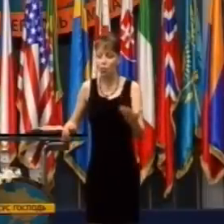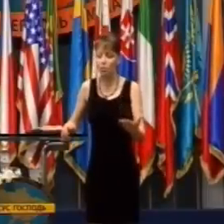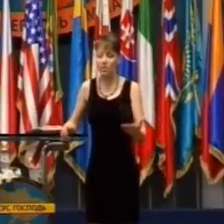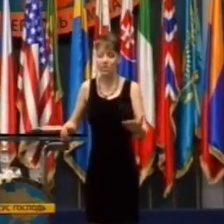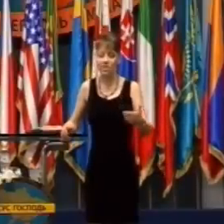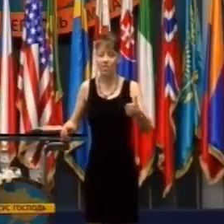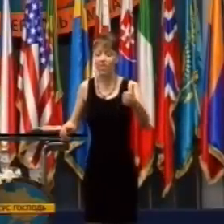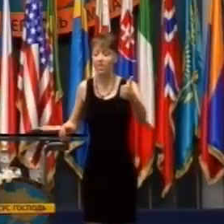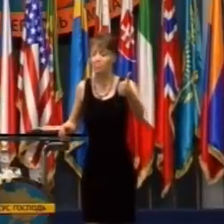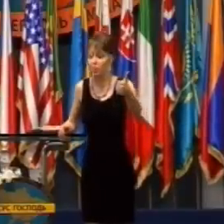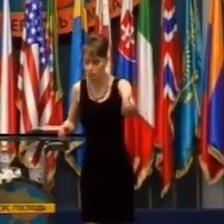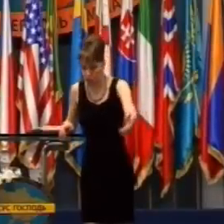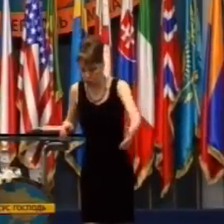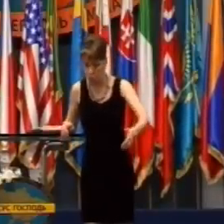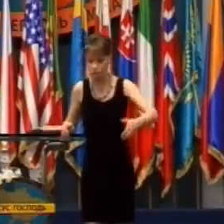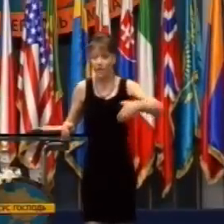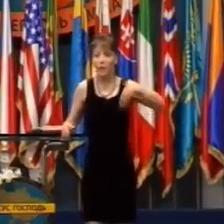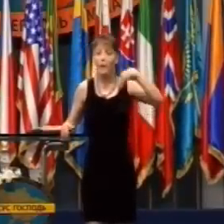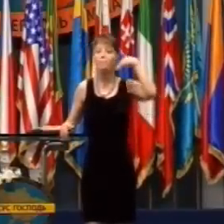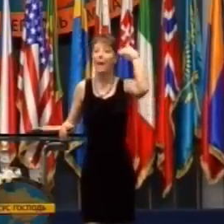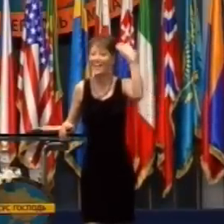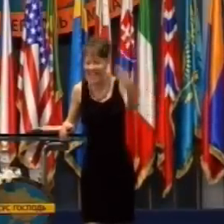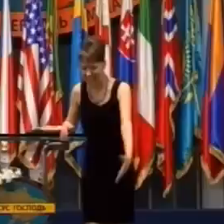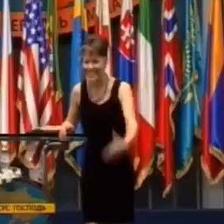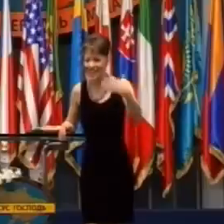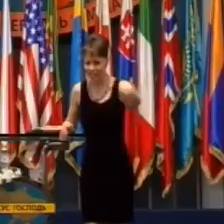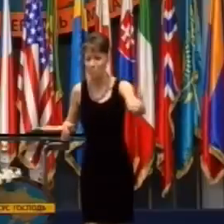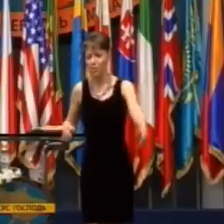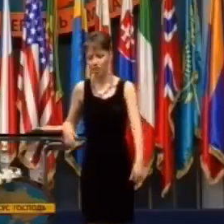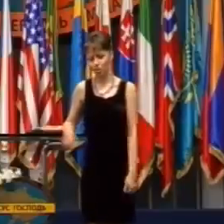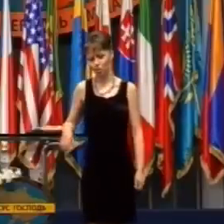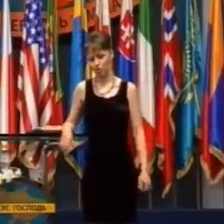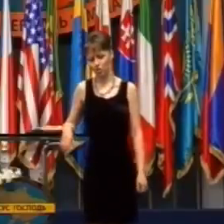Rozmýšľať znamená uvažovať nad tým, pochopiť to.